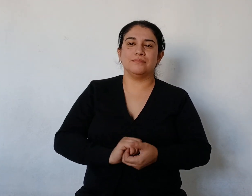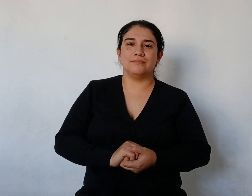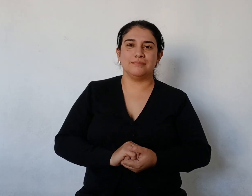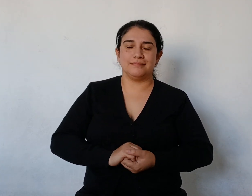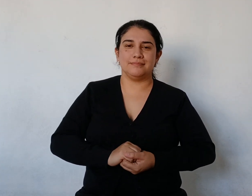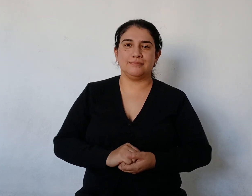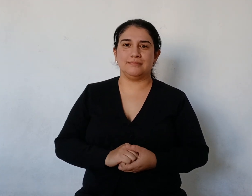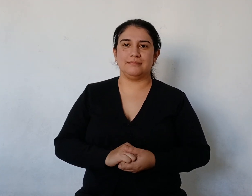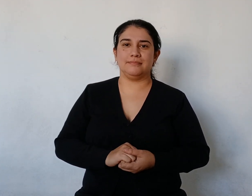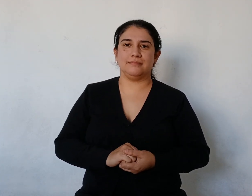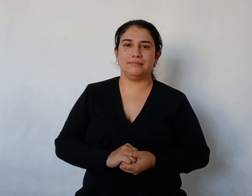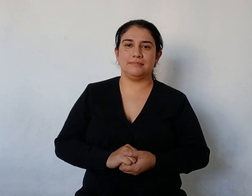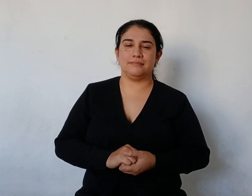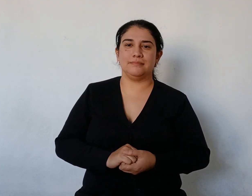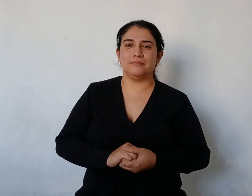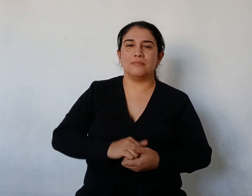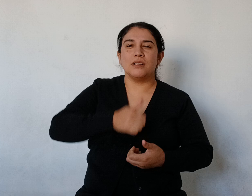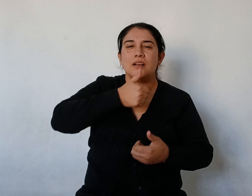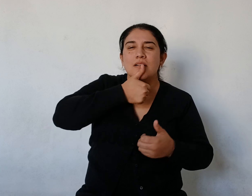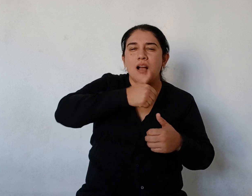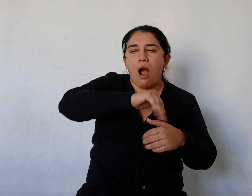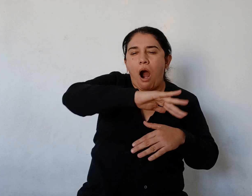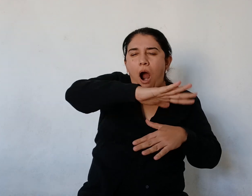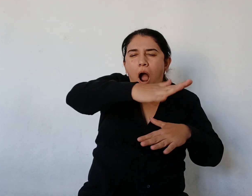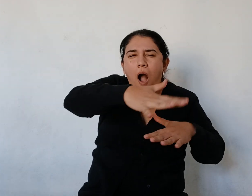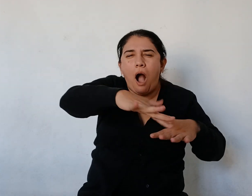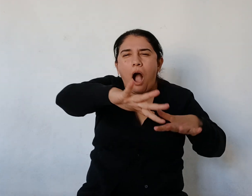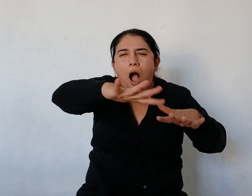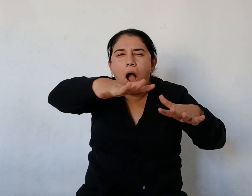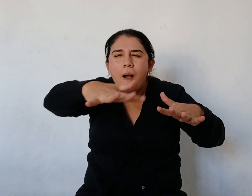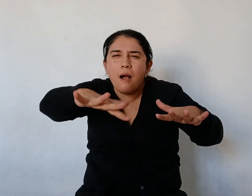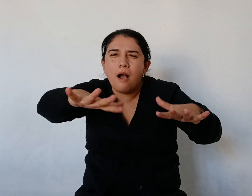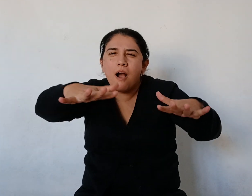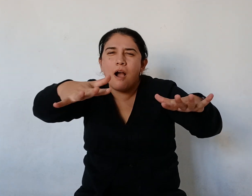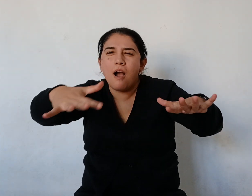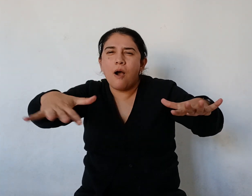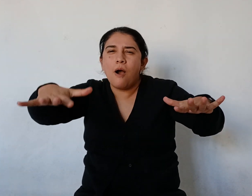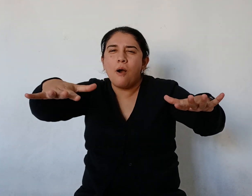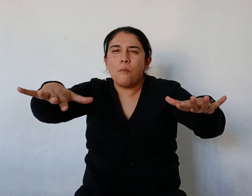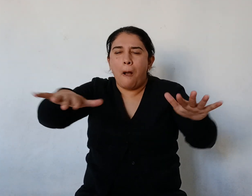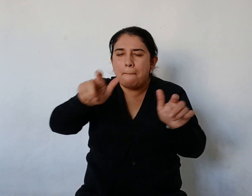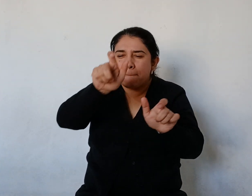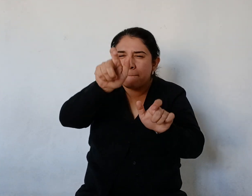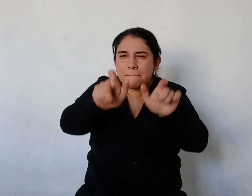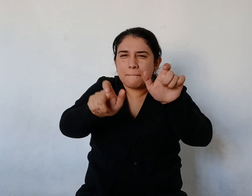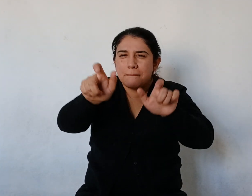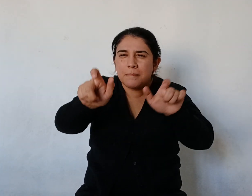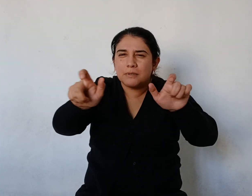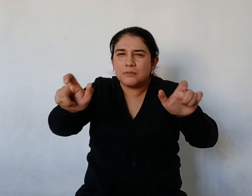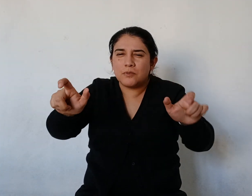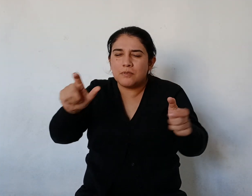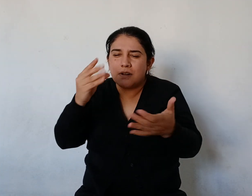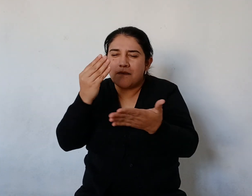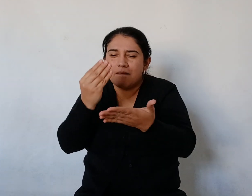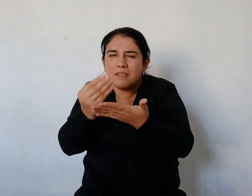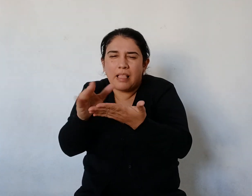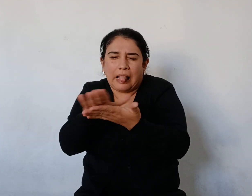En un río muy grande En un país desierto donde nunca había estado el hombre Vivían muchos yacarés